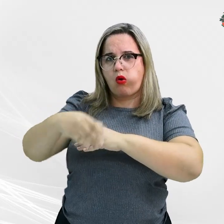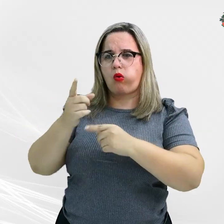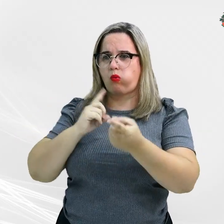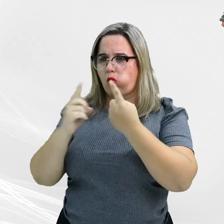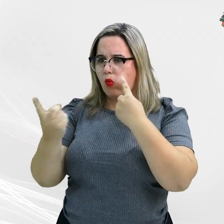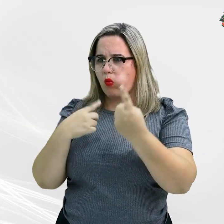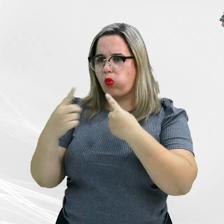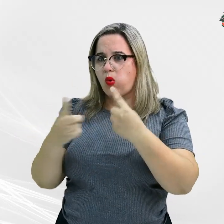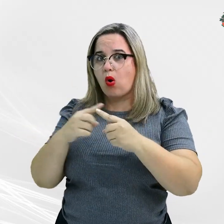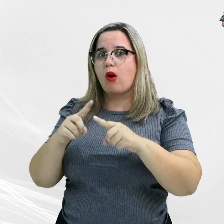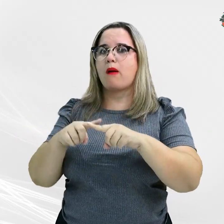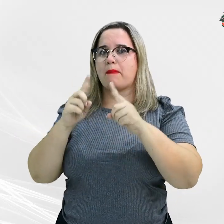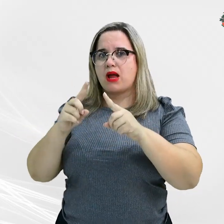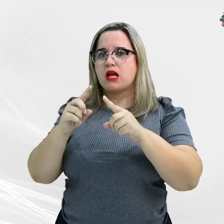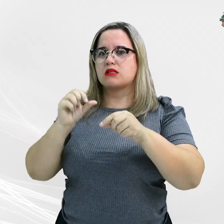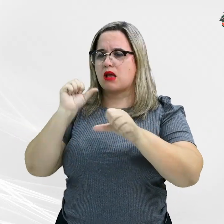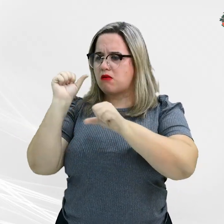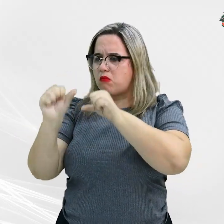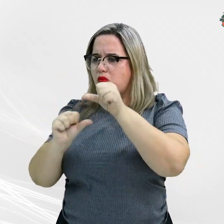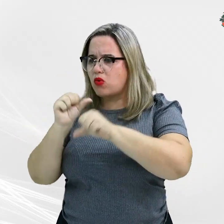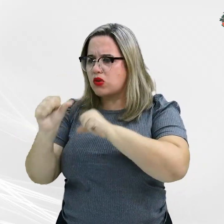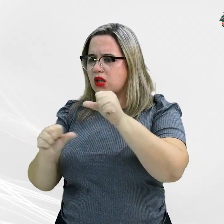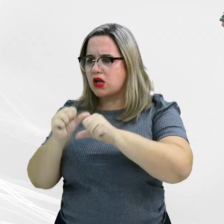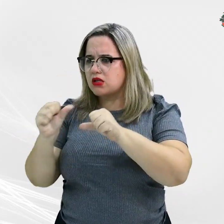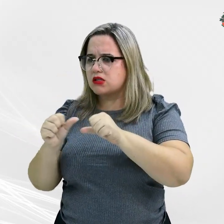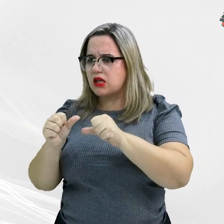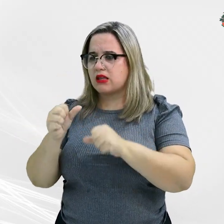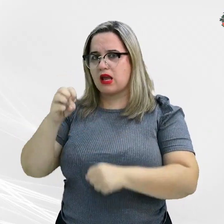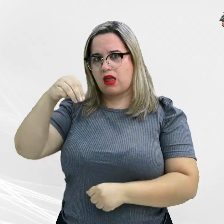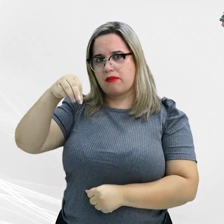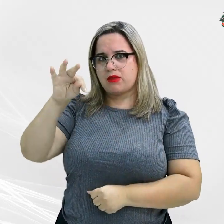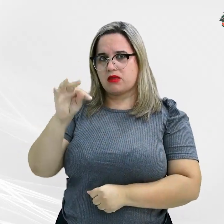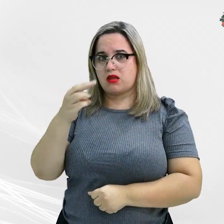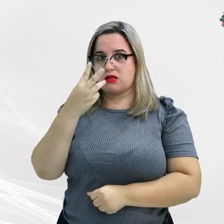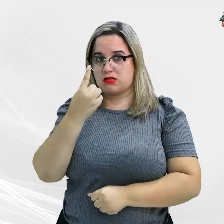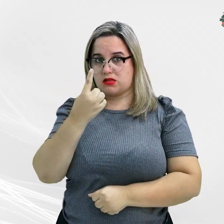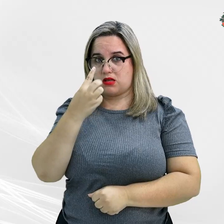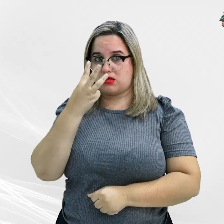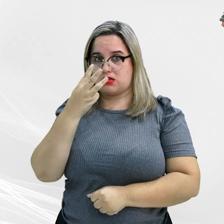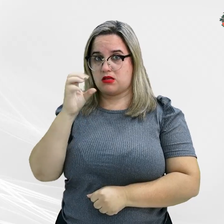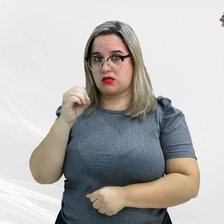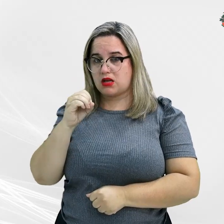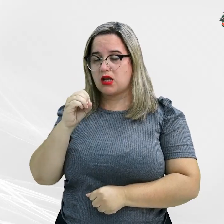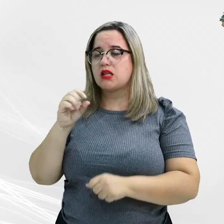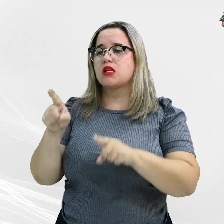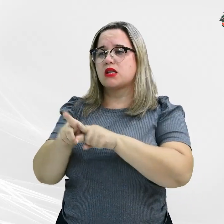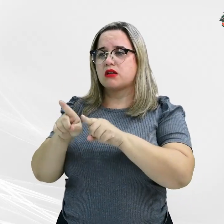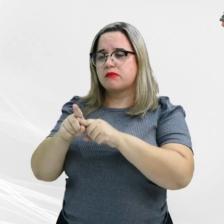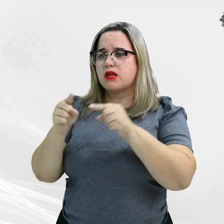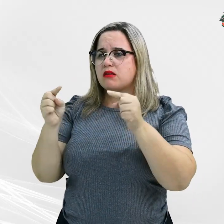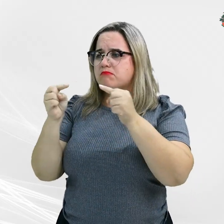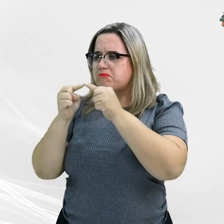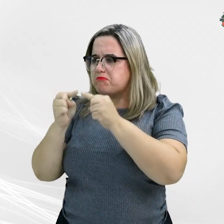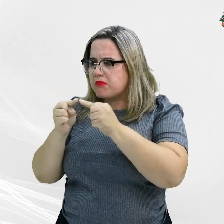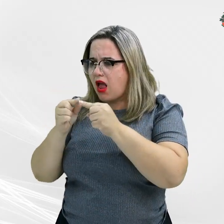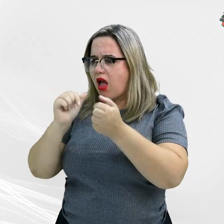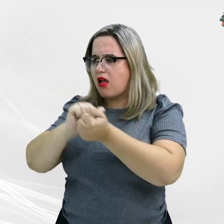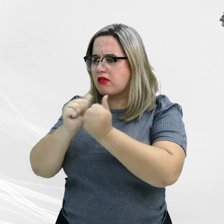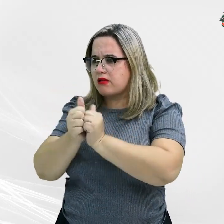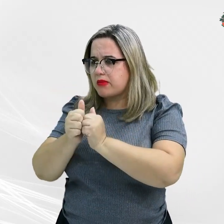modificações na geometria da MT-130, sugerindo adaptações e alterações na interseção existente. Como nada foi feito,